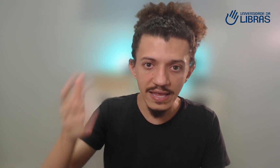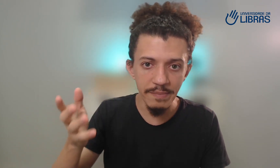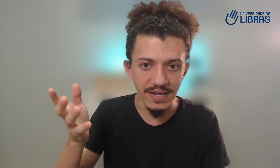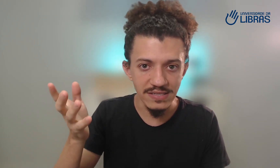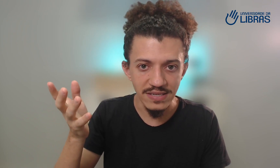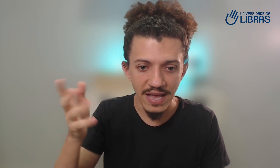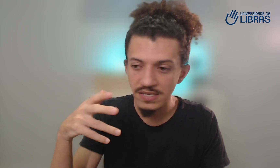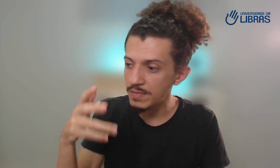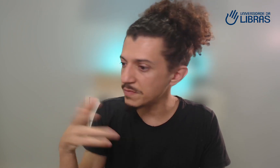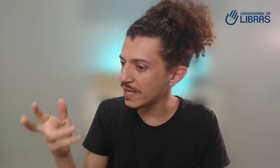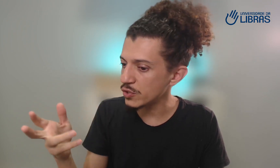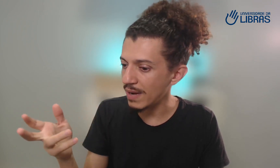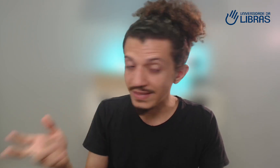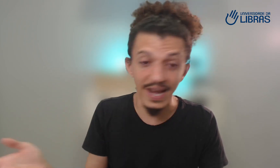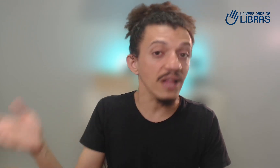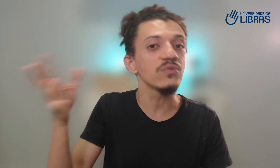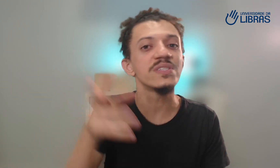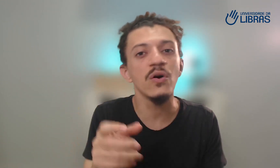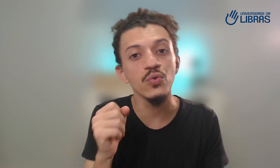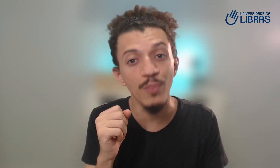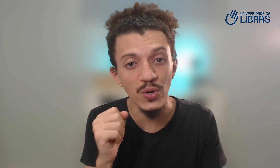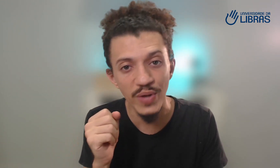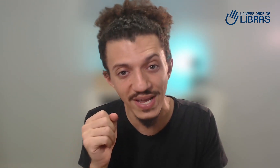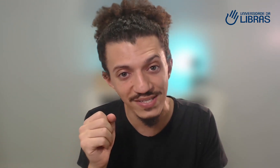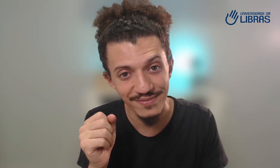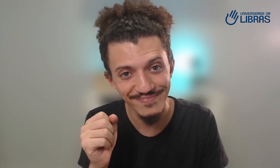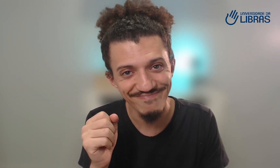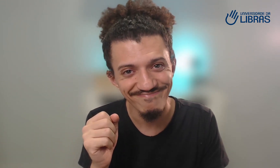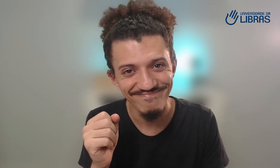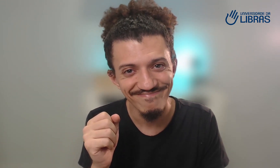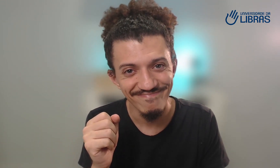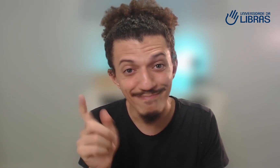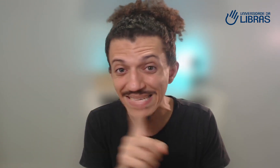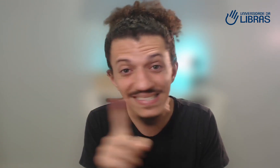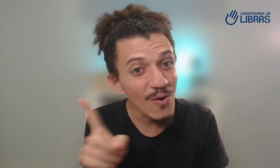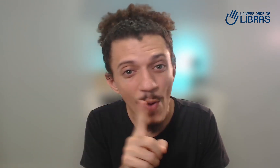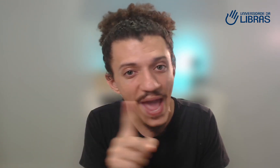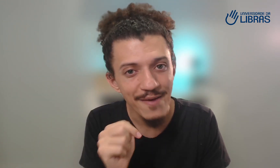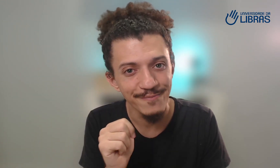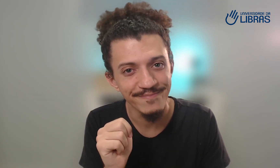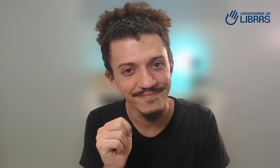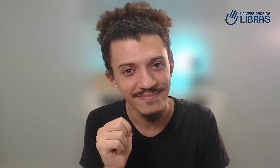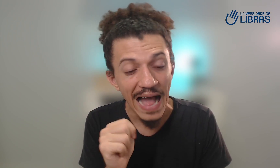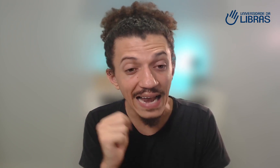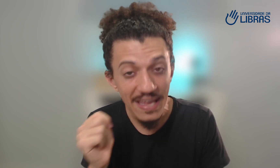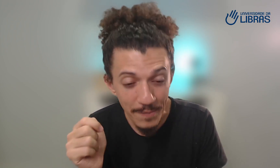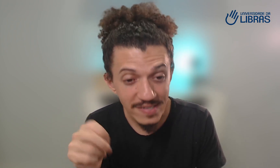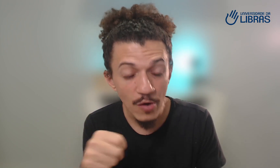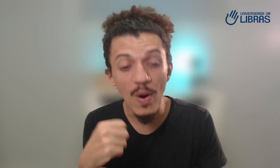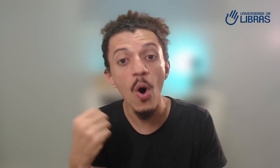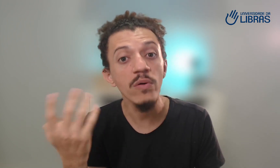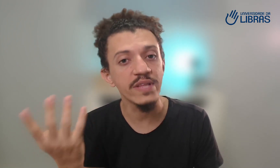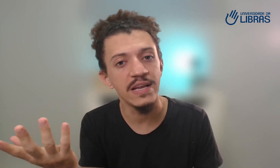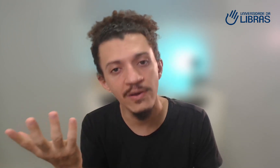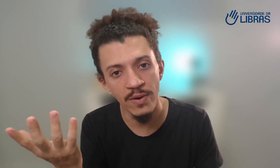Libras é simplesmente uma tradução do português. Mas não é. A Libras é uma outra língua,